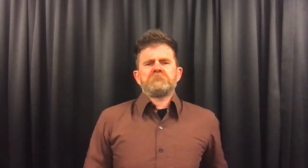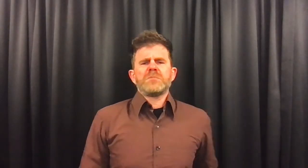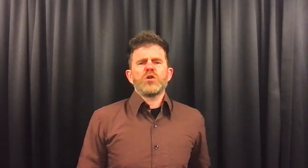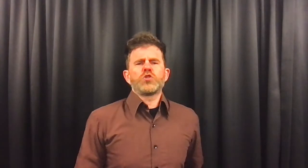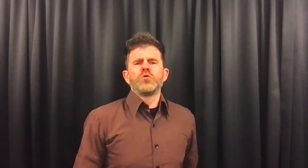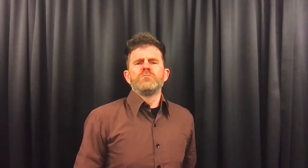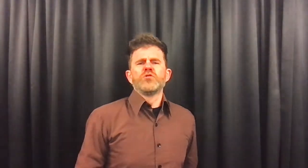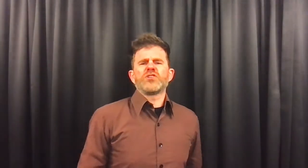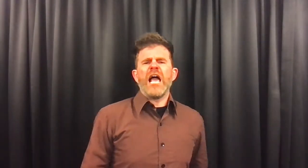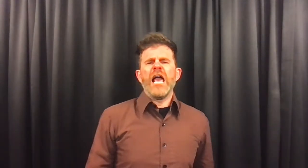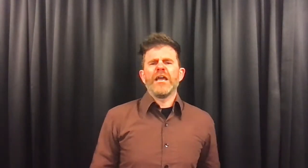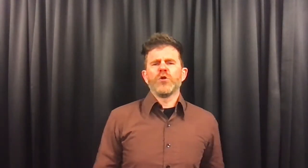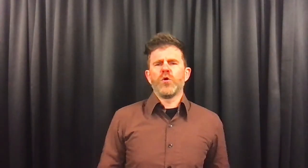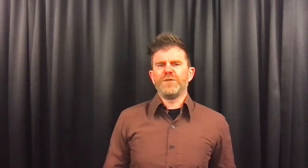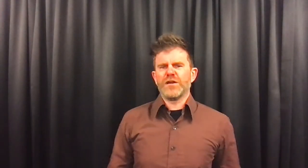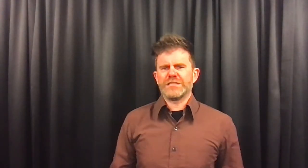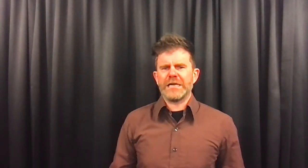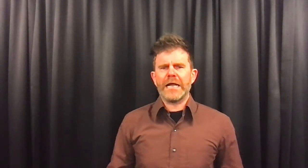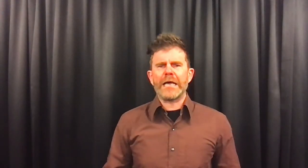Toen moest hij nog vertrekken.